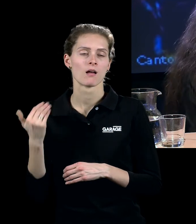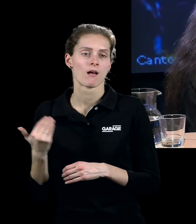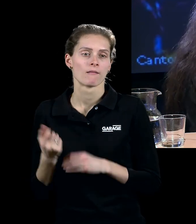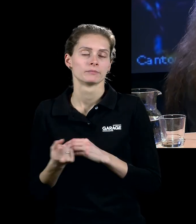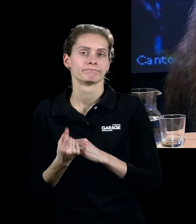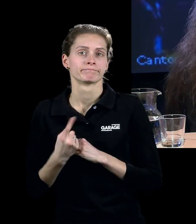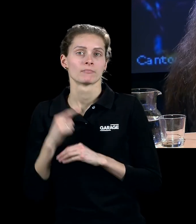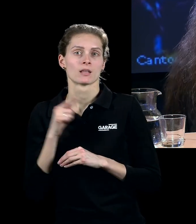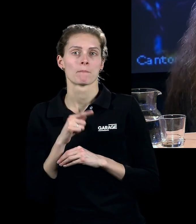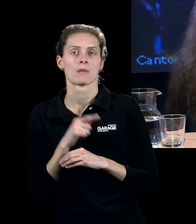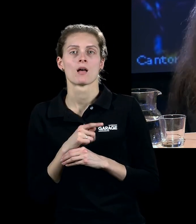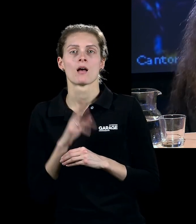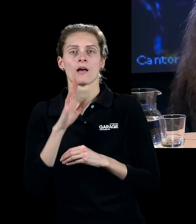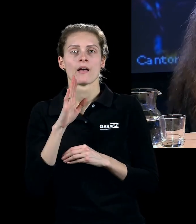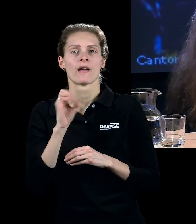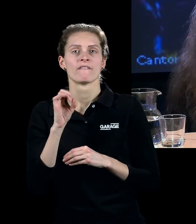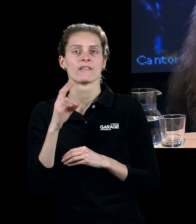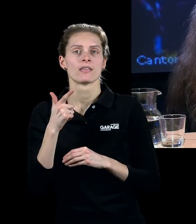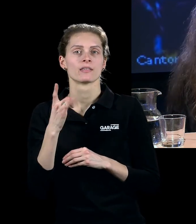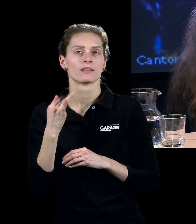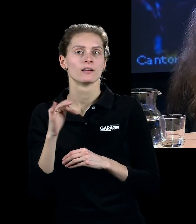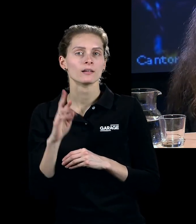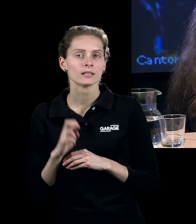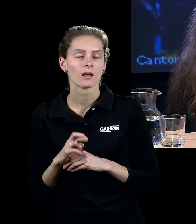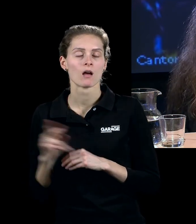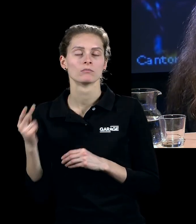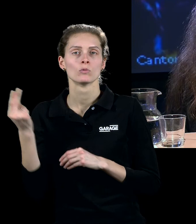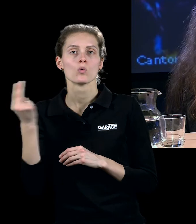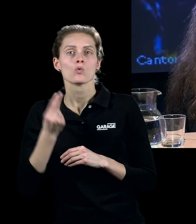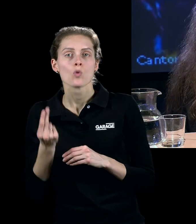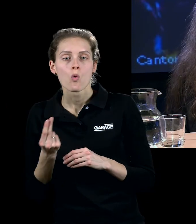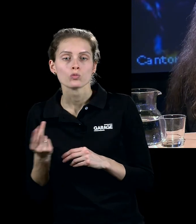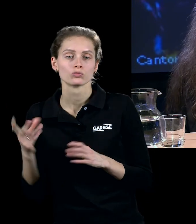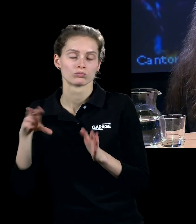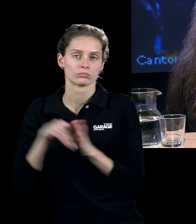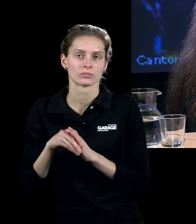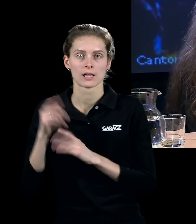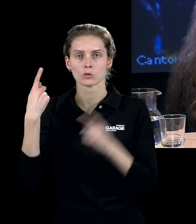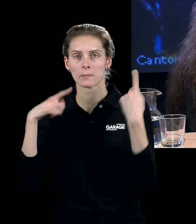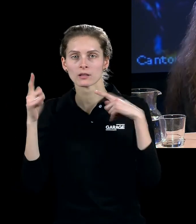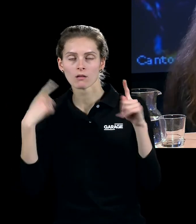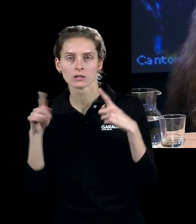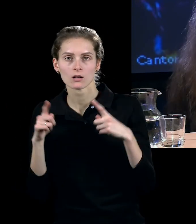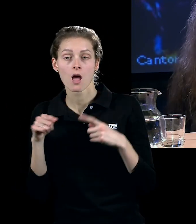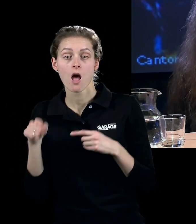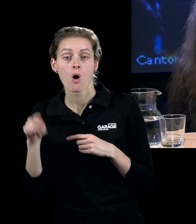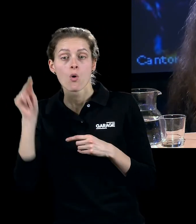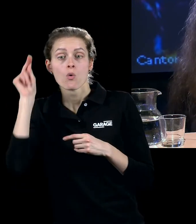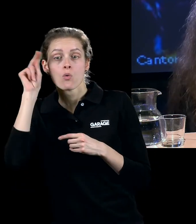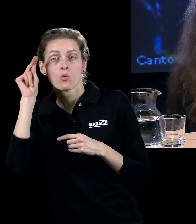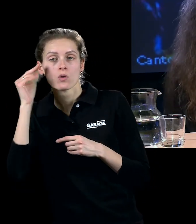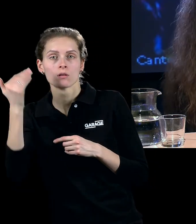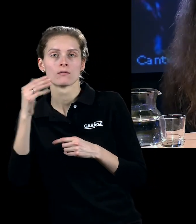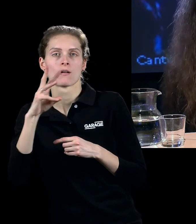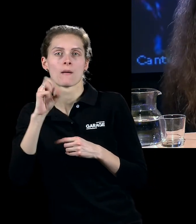венгерского происхождения, художником и изобретателем, который был учеником Махой